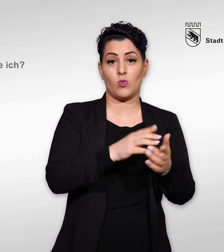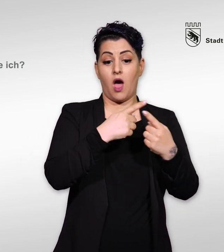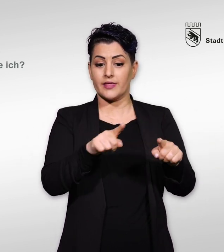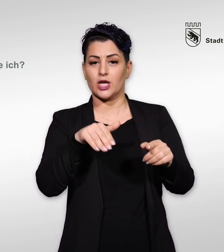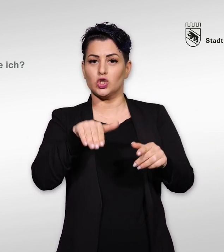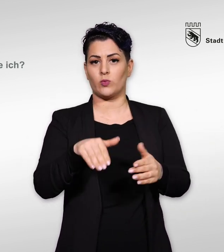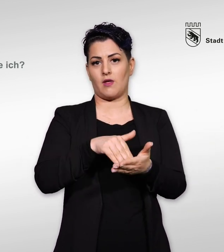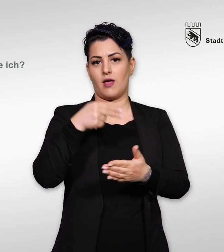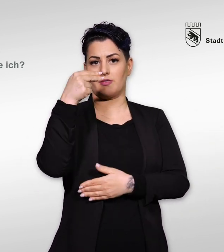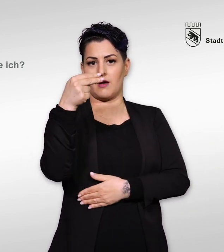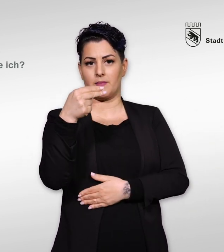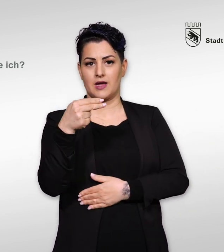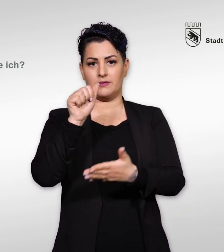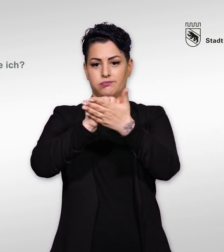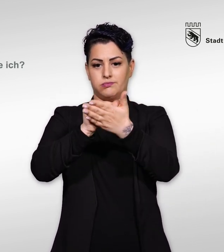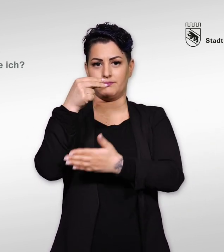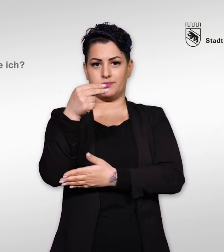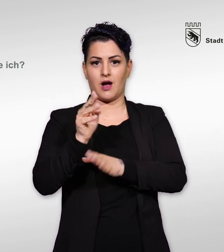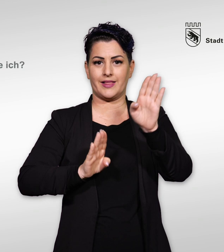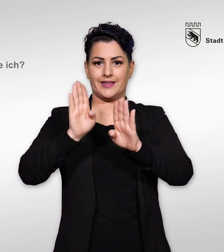denen bereits Namen von Kandidierenden vorgedruckt sind.